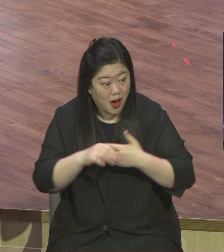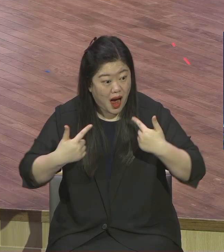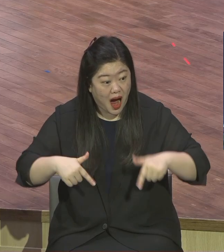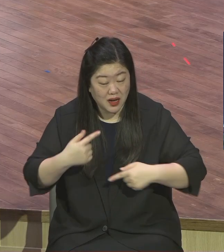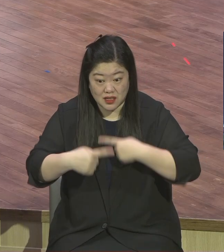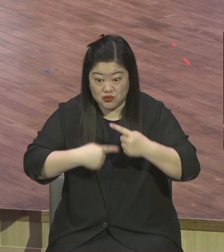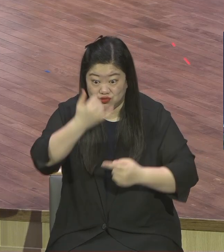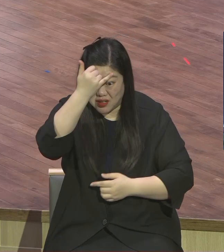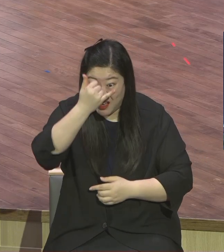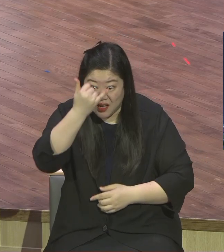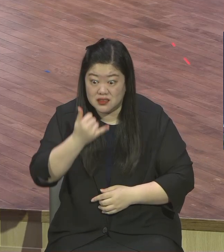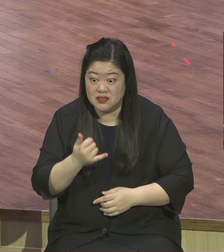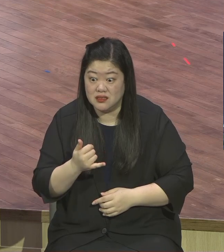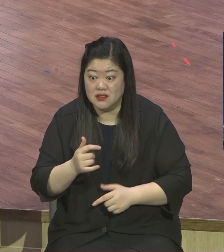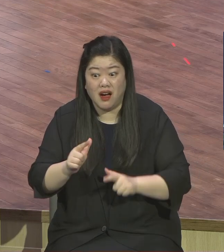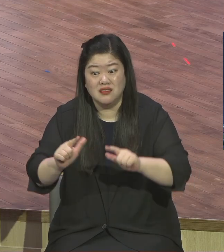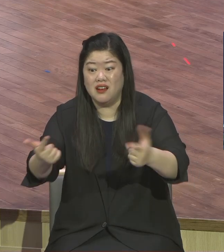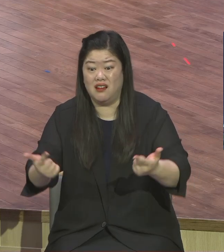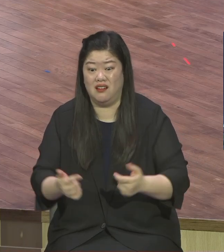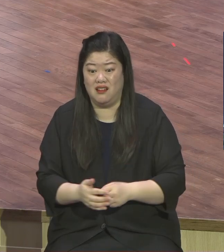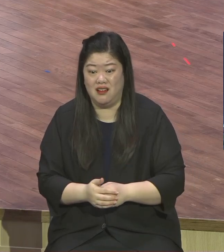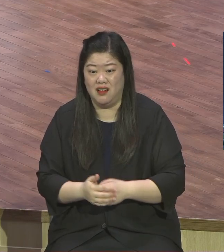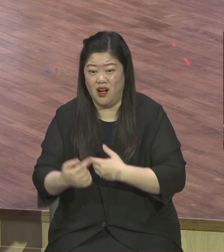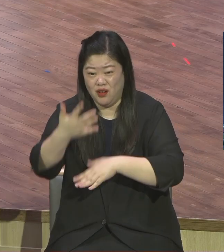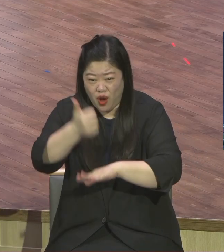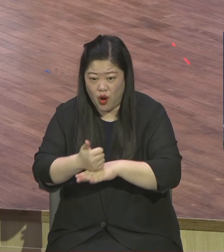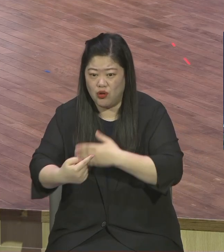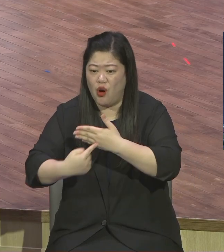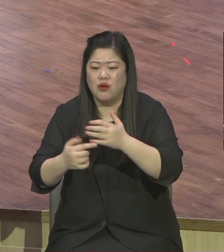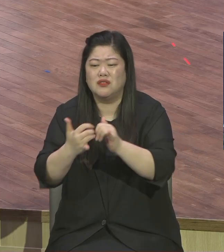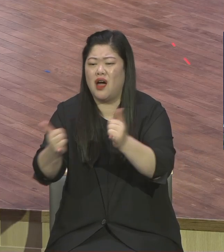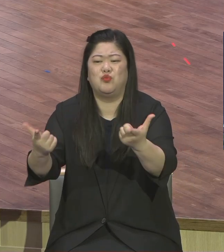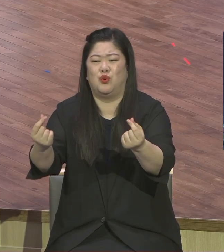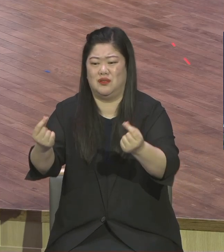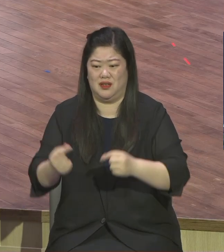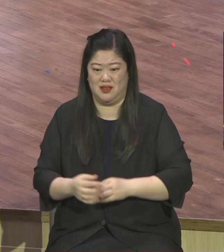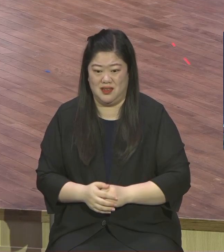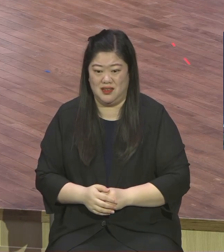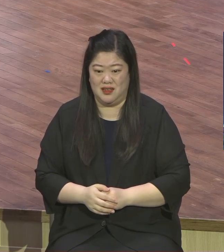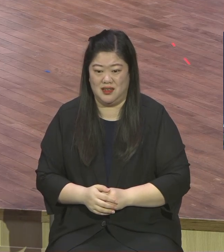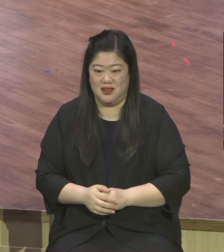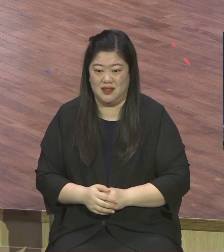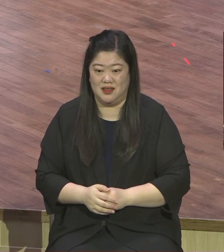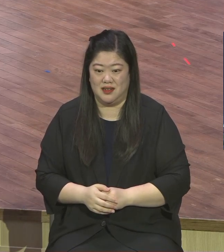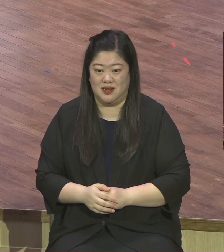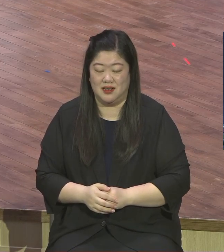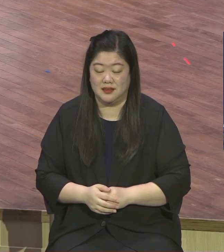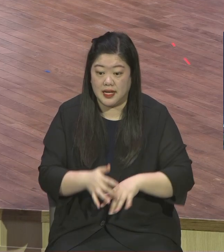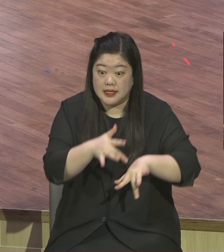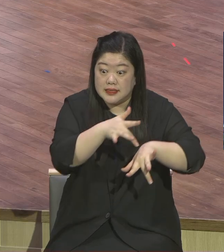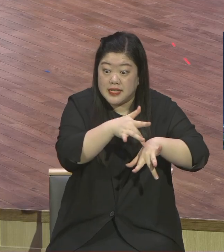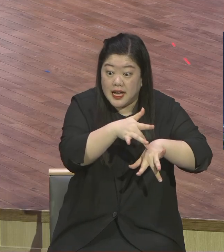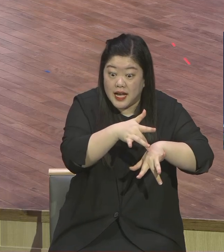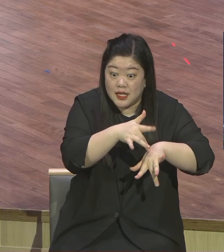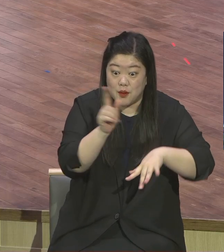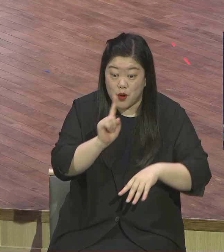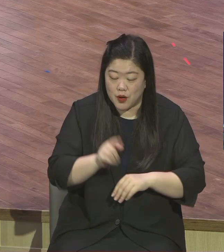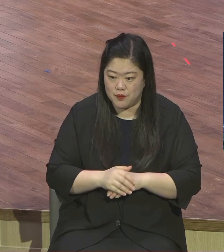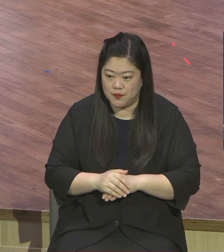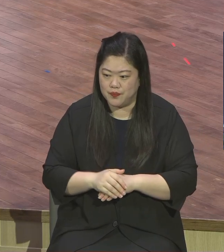크게 기대하다가 크게 실망한단 말이에요 사단 마귀는 어떻게 해서든지 여러분 생각 속에